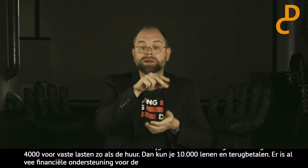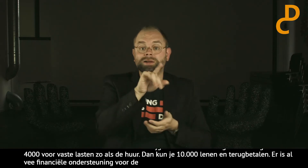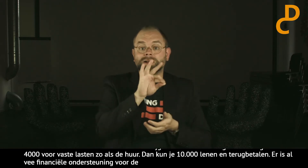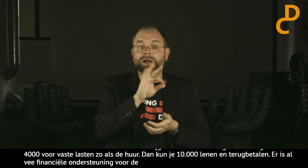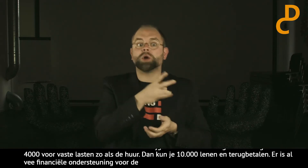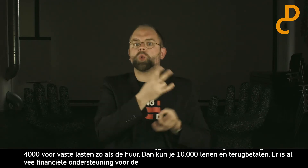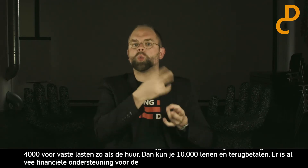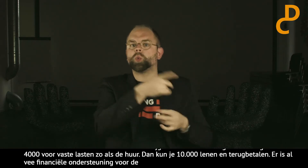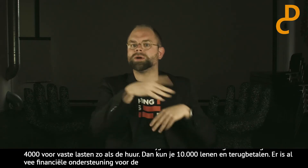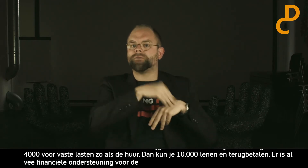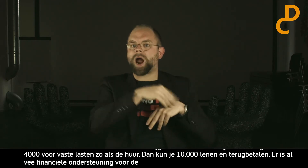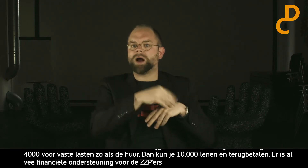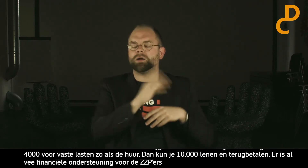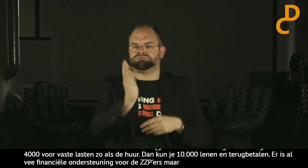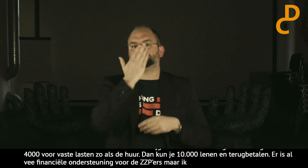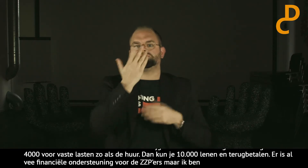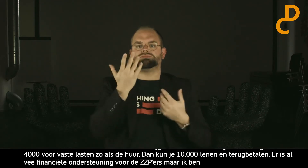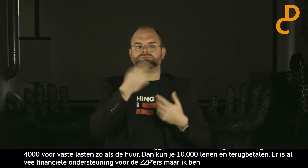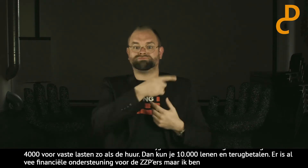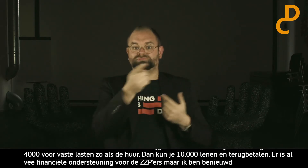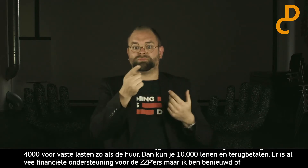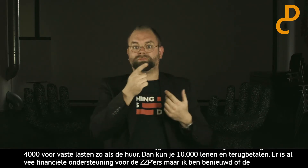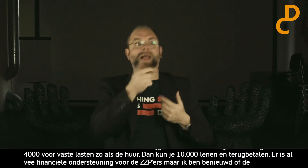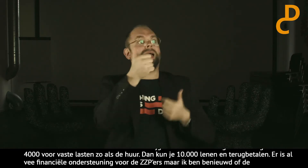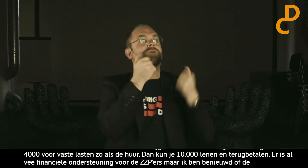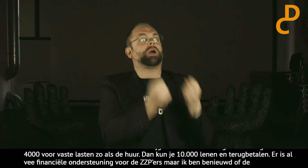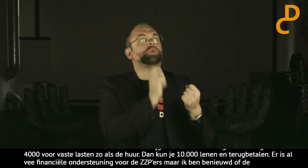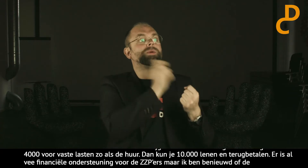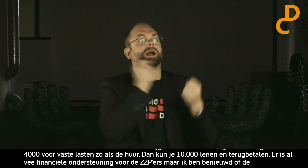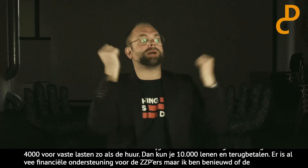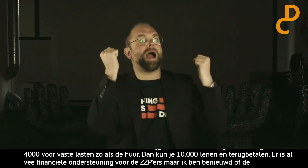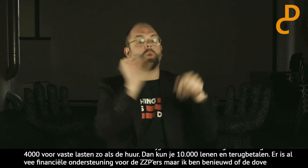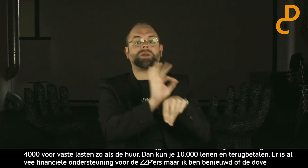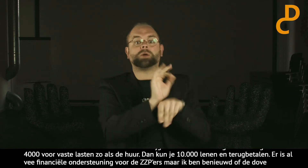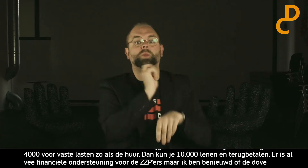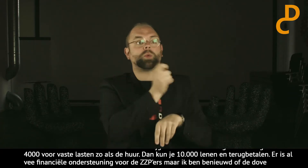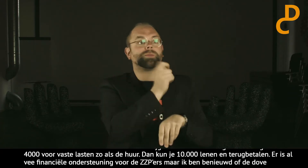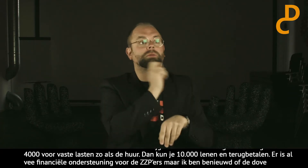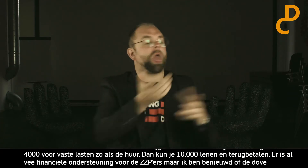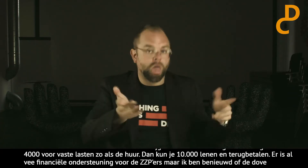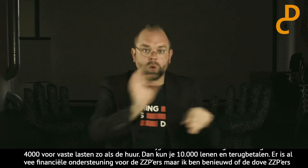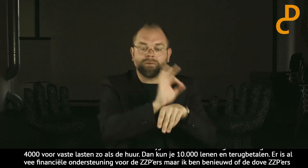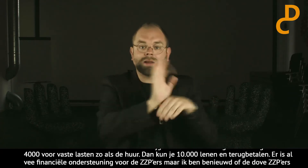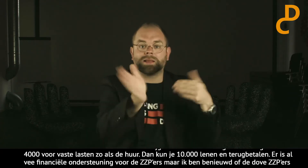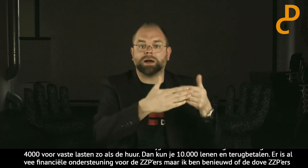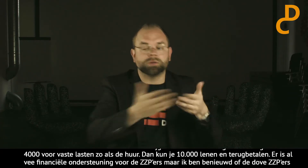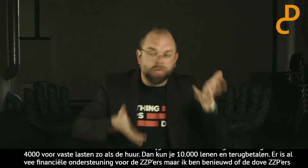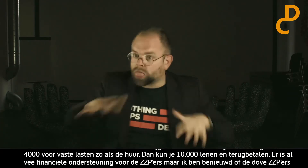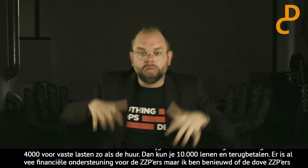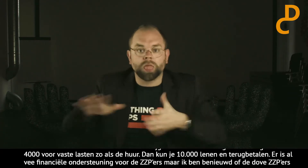zij dus ook ondersteuning krijgen. En of de tolknet daar wel opdrachten krijgt. Of dat